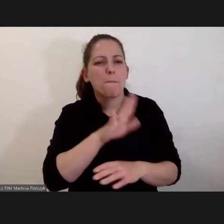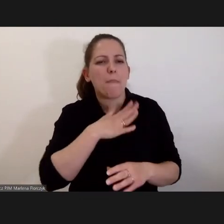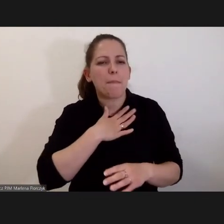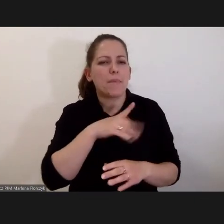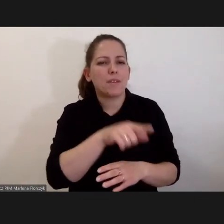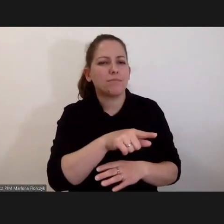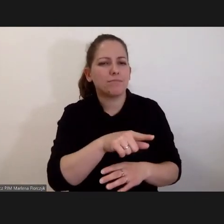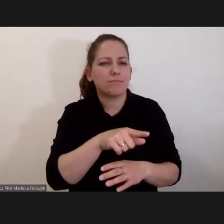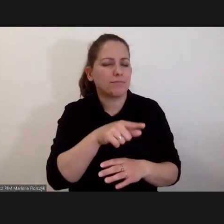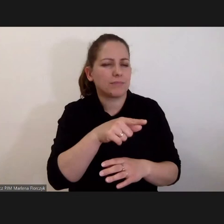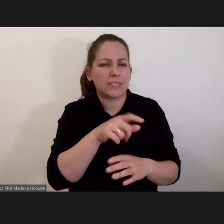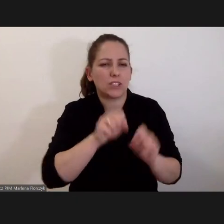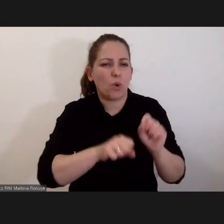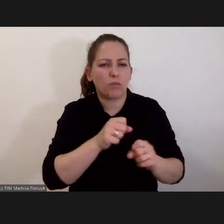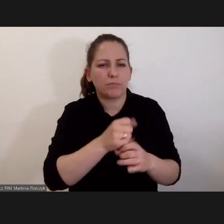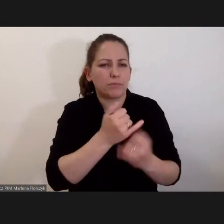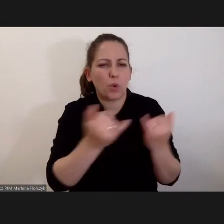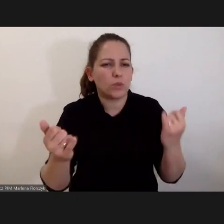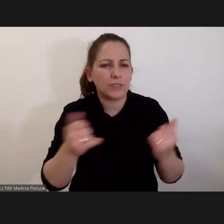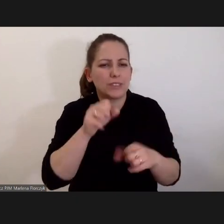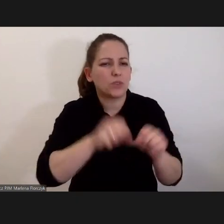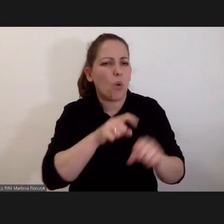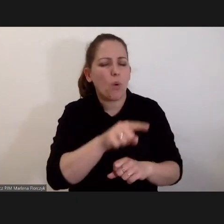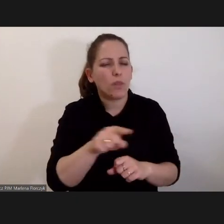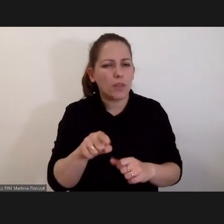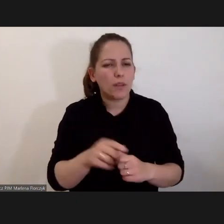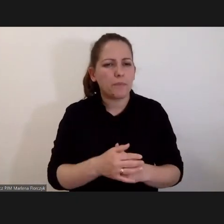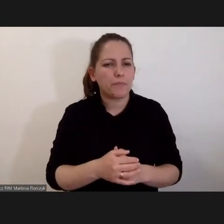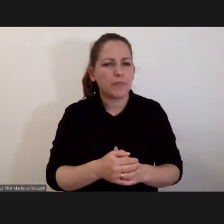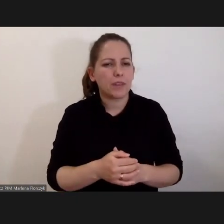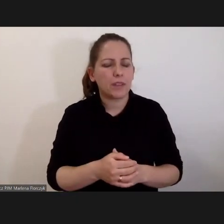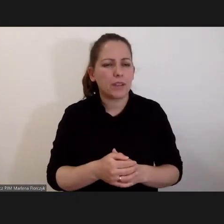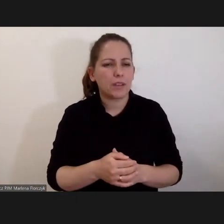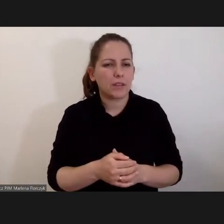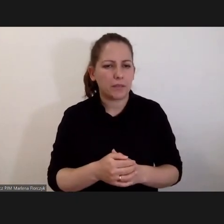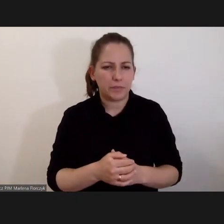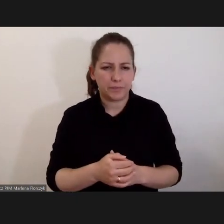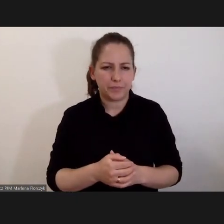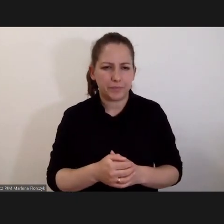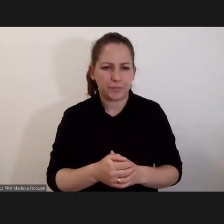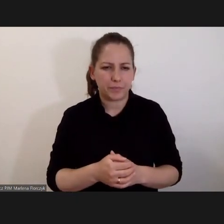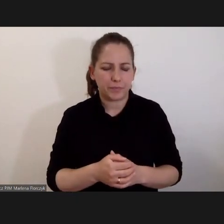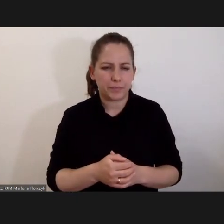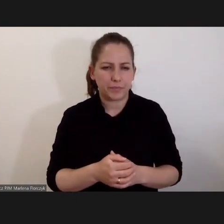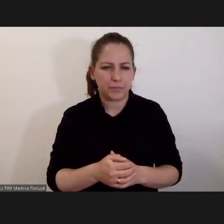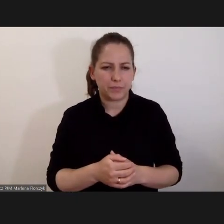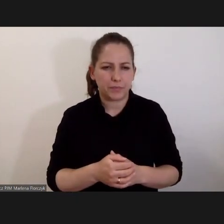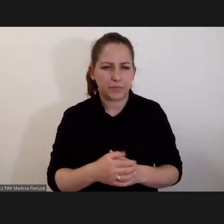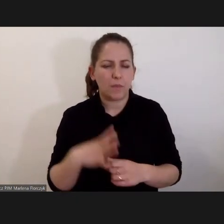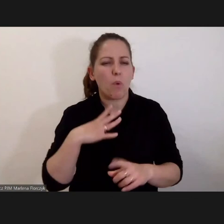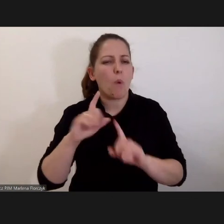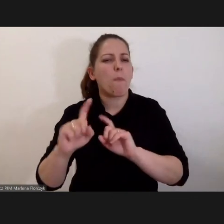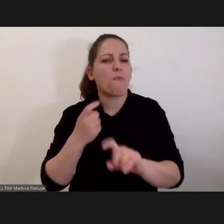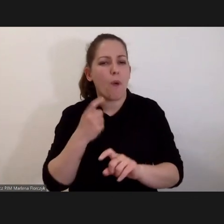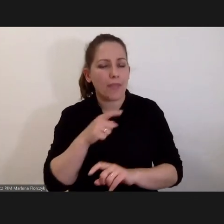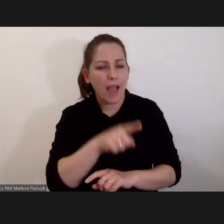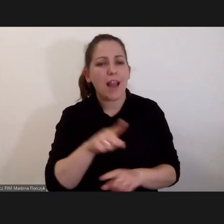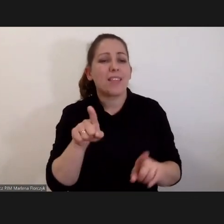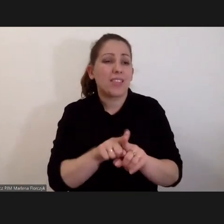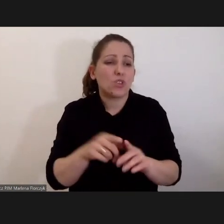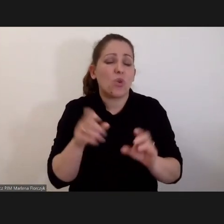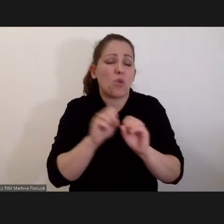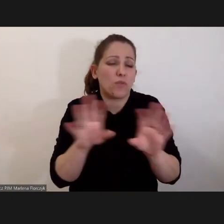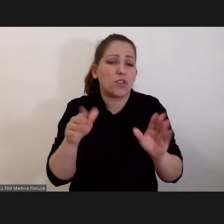sędziów. Jeszcze się po prostu nie zdarzyło, żeby któryś odpowiadał dyscyplinarnie przed ciałami, które do tego zostały powołane. Aczkolwiek oczywiście może się